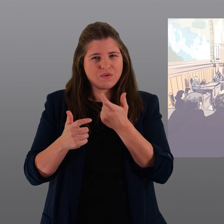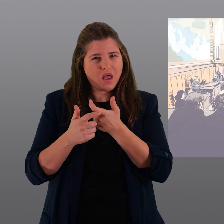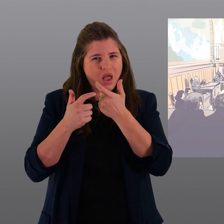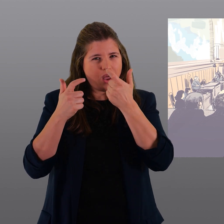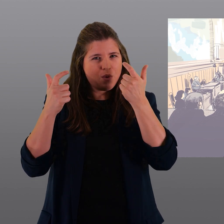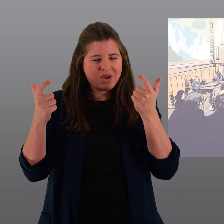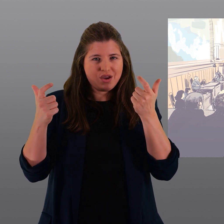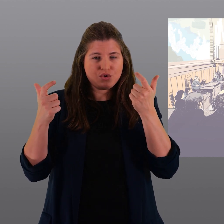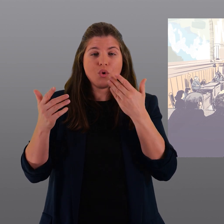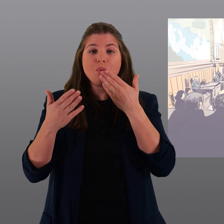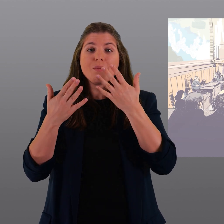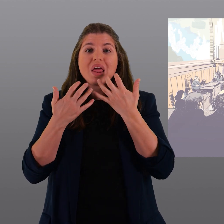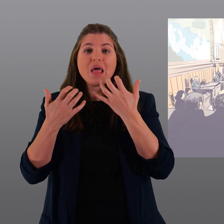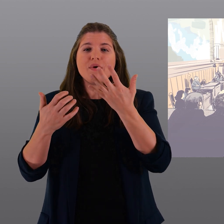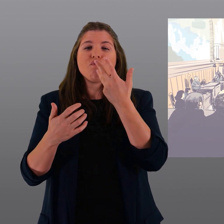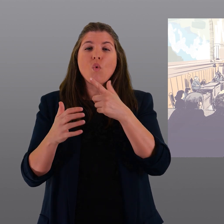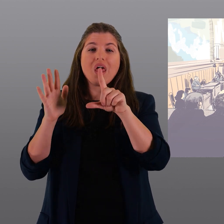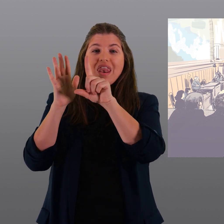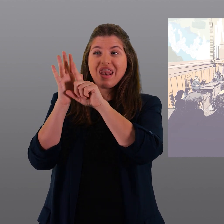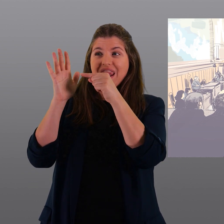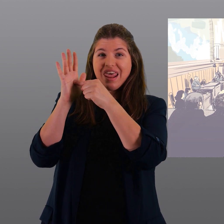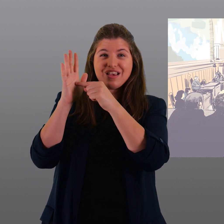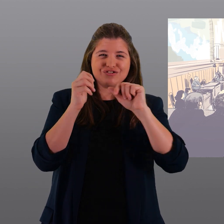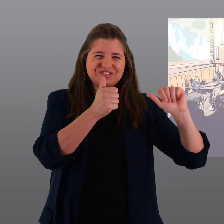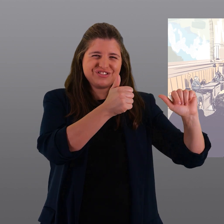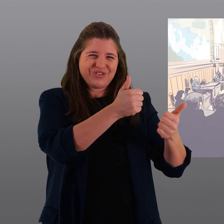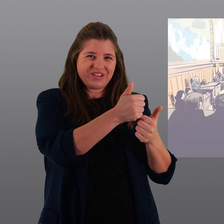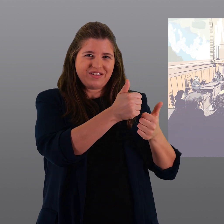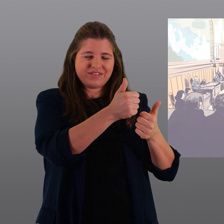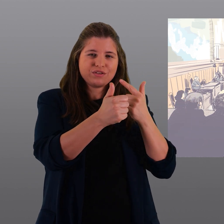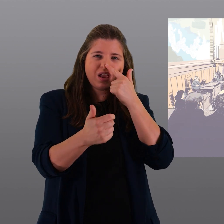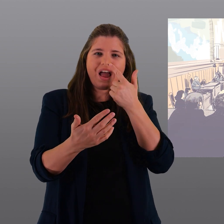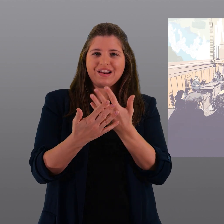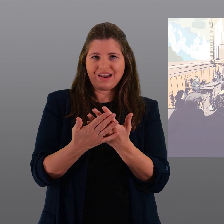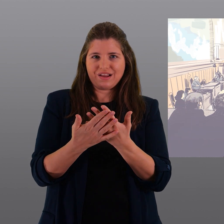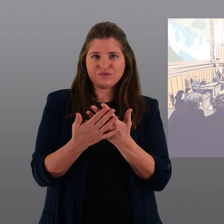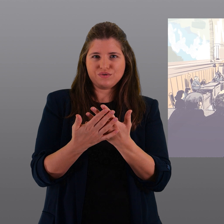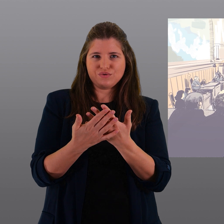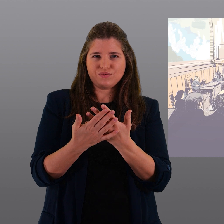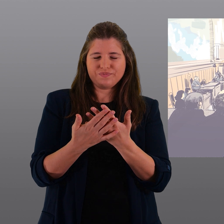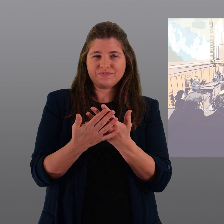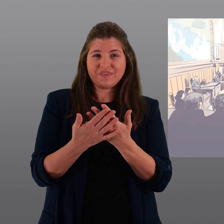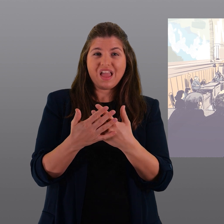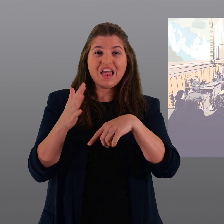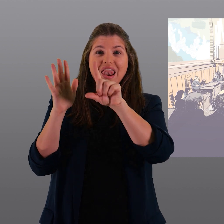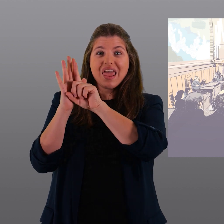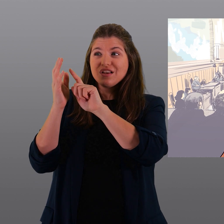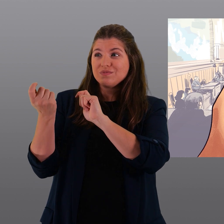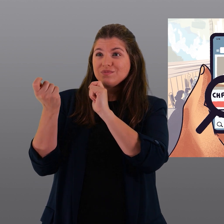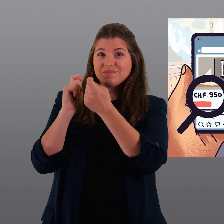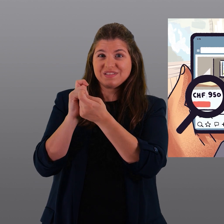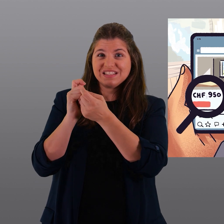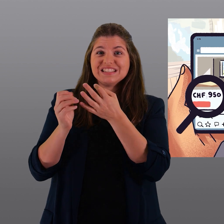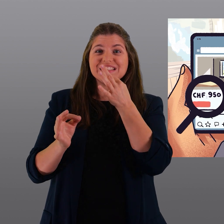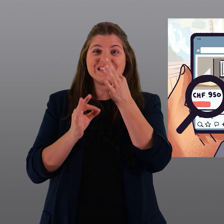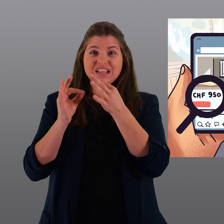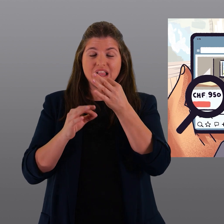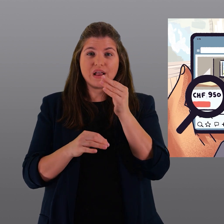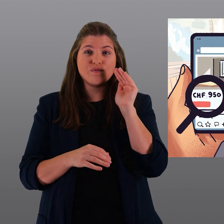in Internet, il Parlamento ha deciso di adeguare le norme sulla sublocazione. La modifica di legge stabilisce che